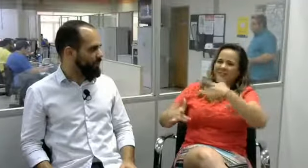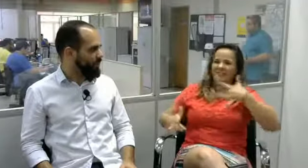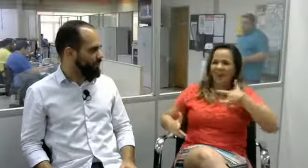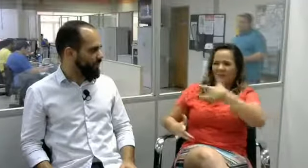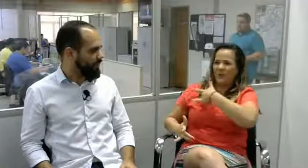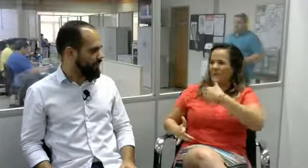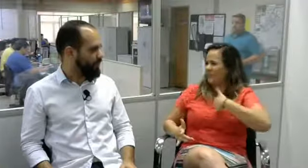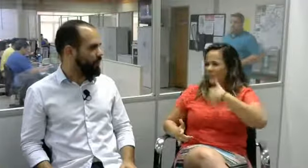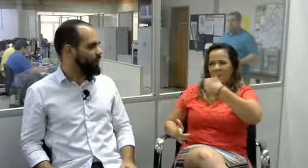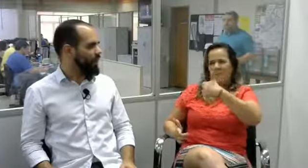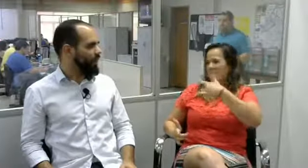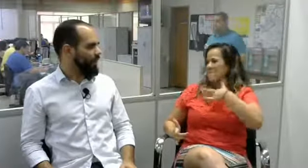divulgação.